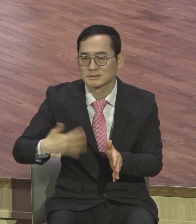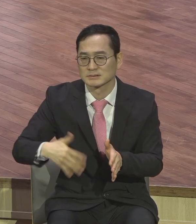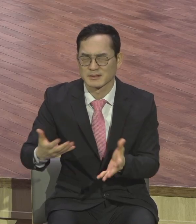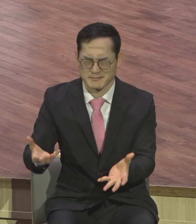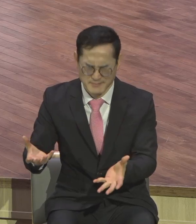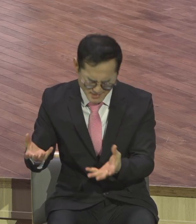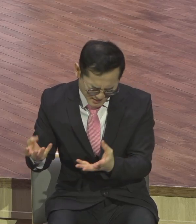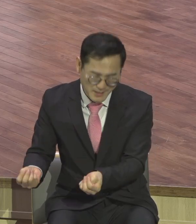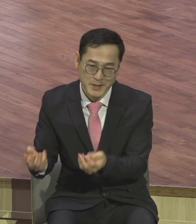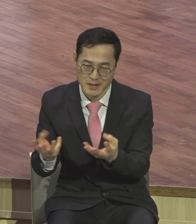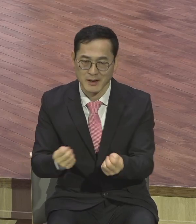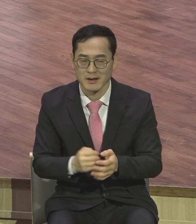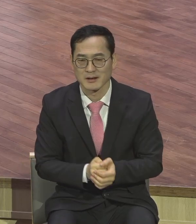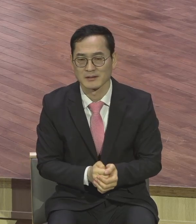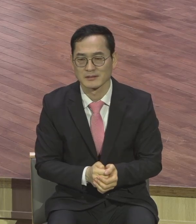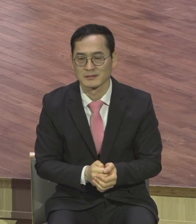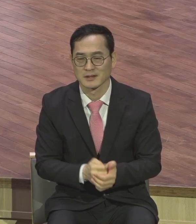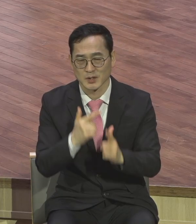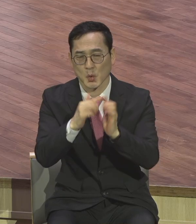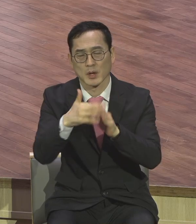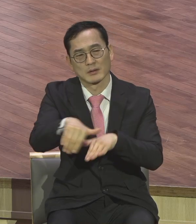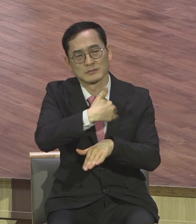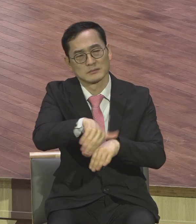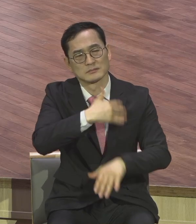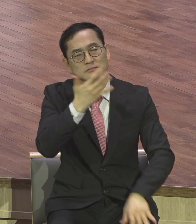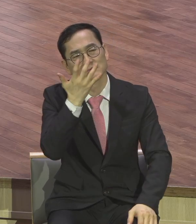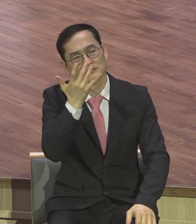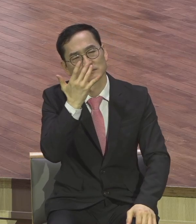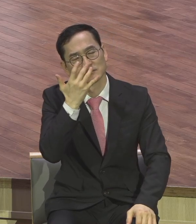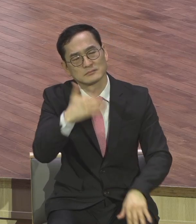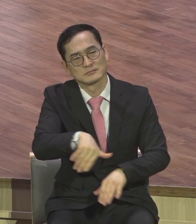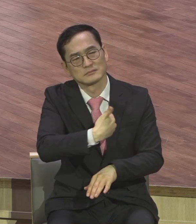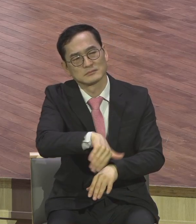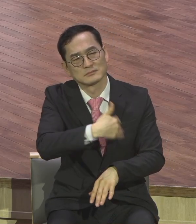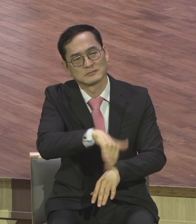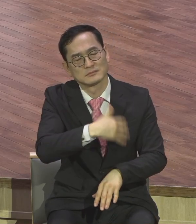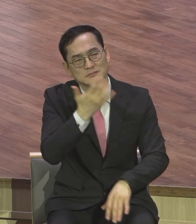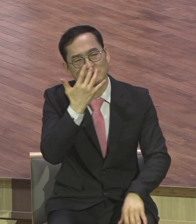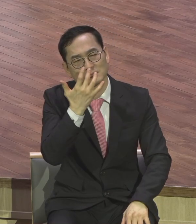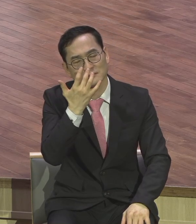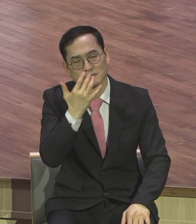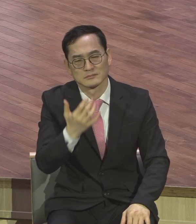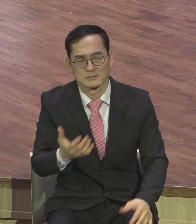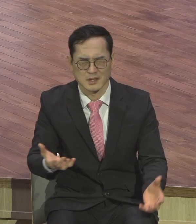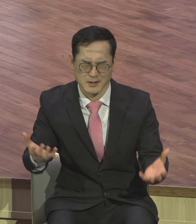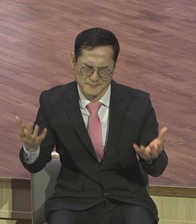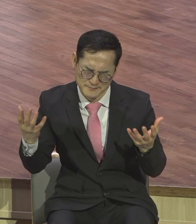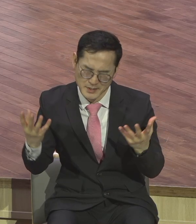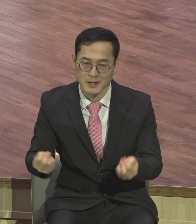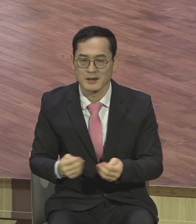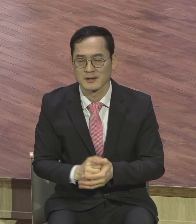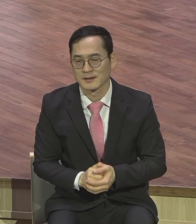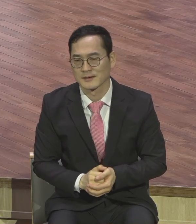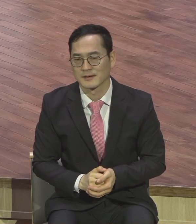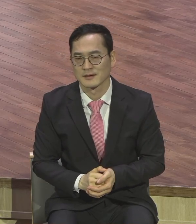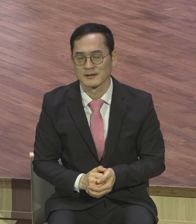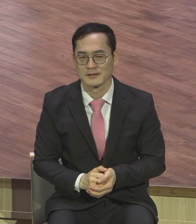무감각한 종교생활 감각이 없어요 찬송을